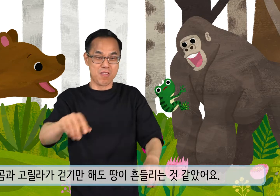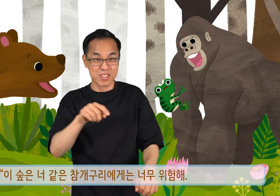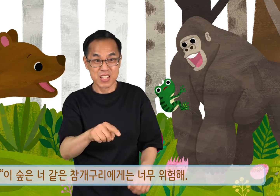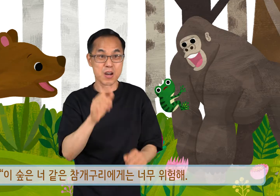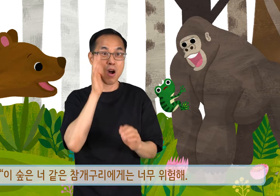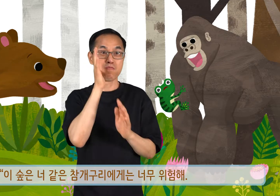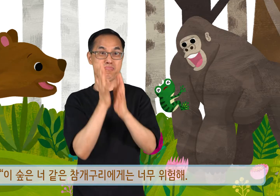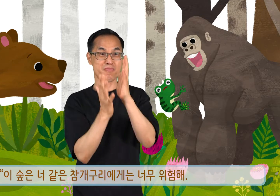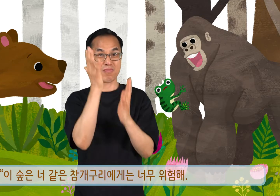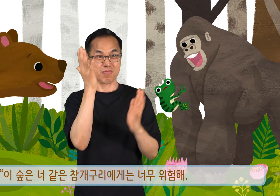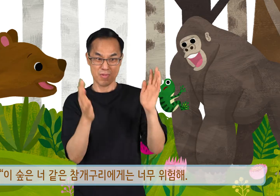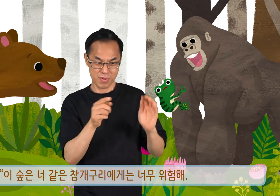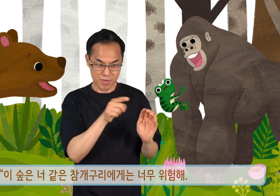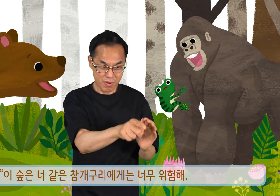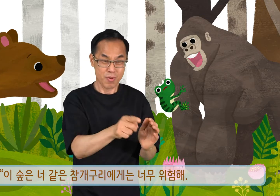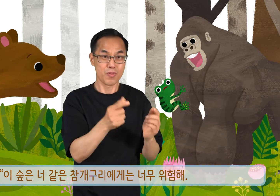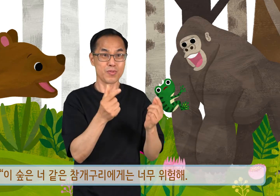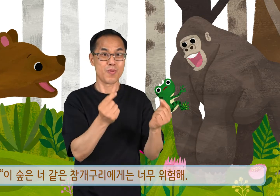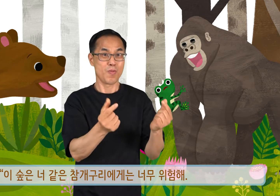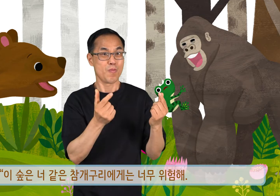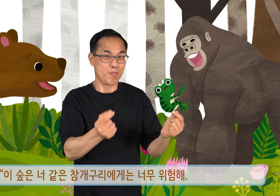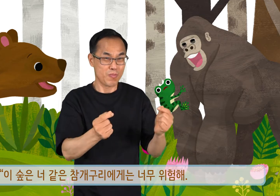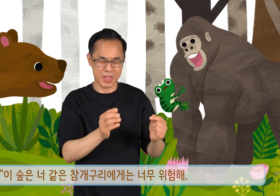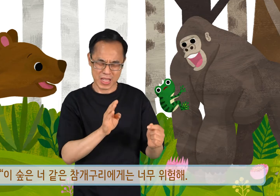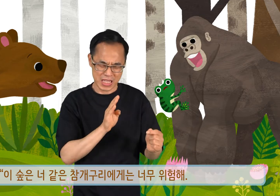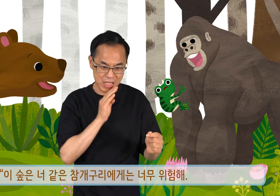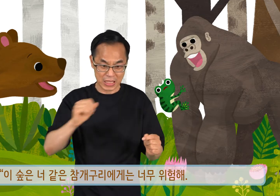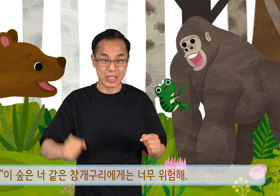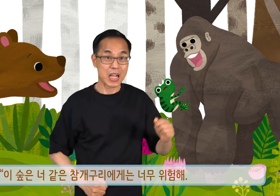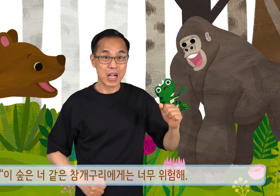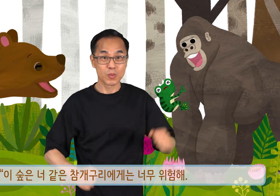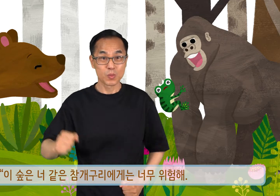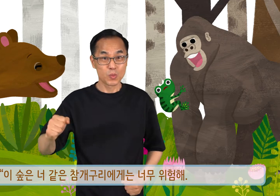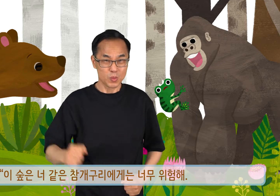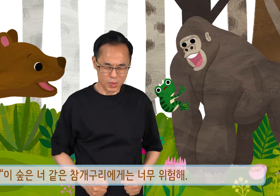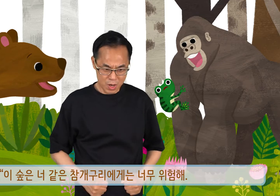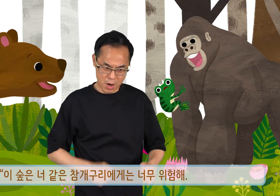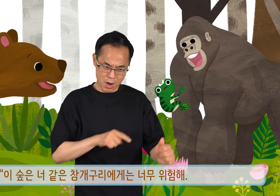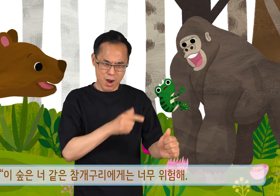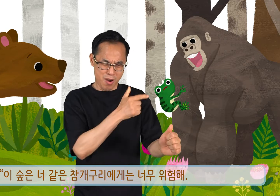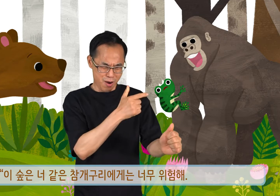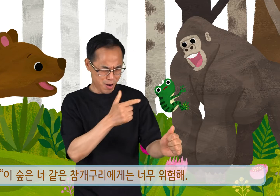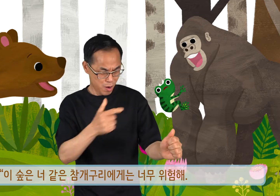이 숲은 너 같은 참개구리에게는 너무 위험해.